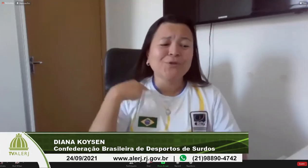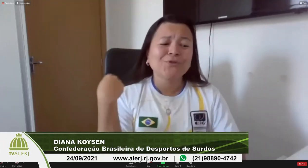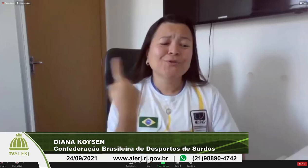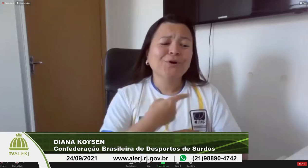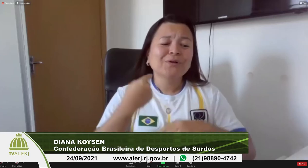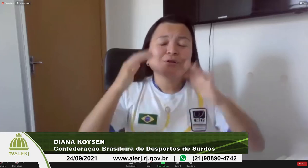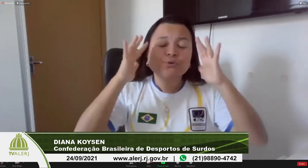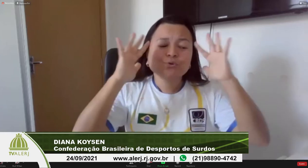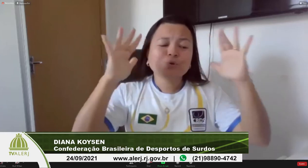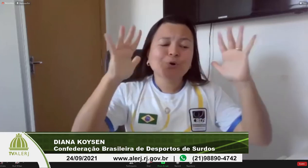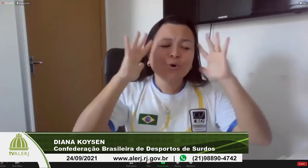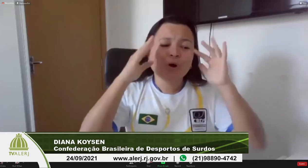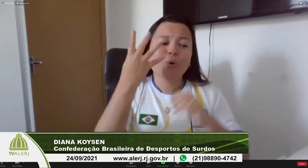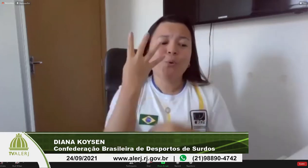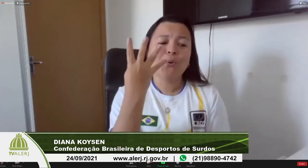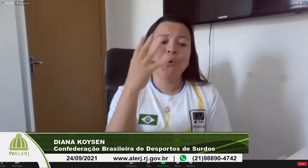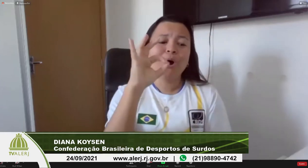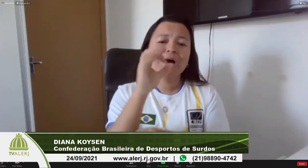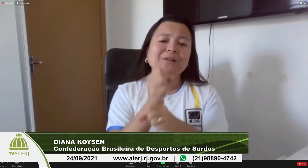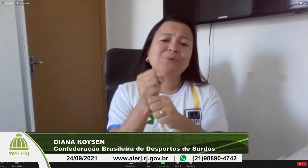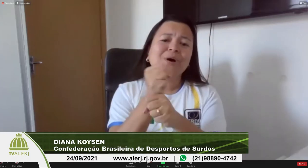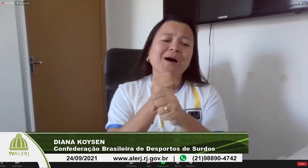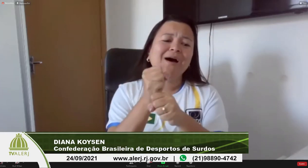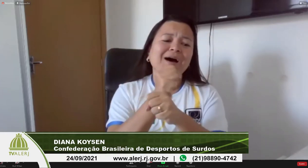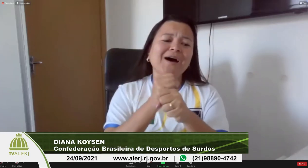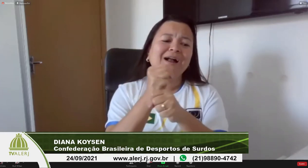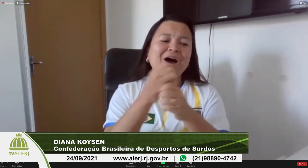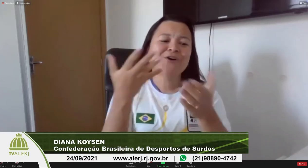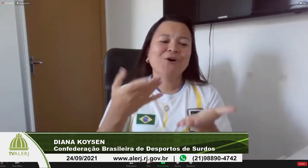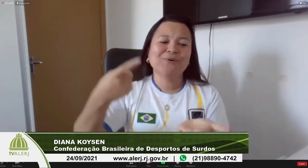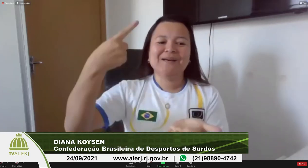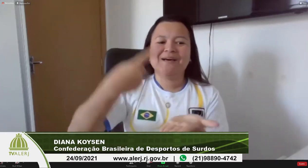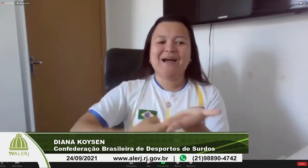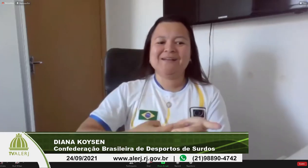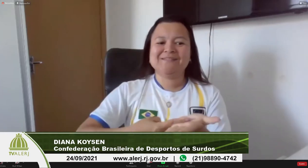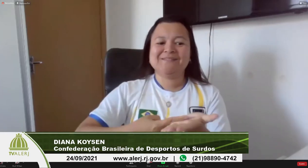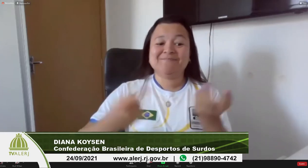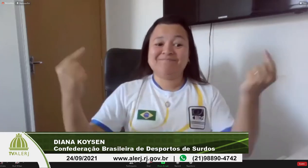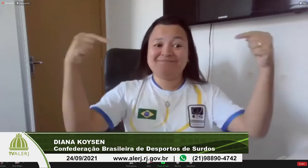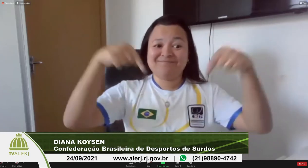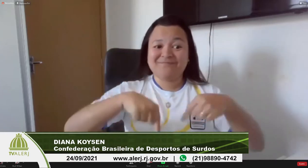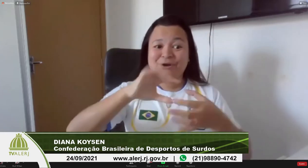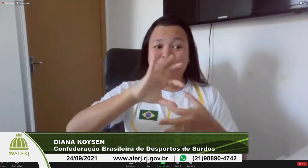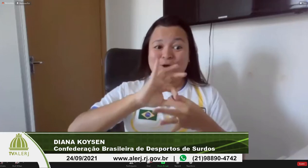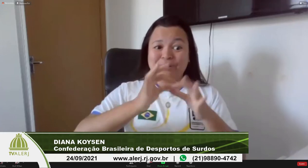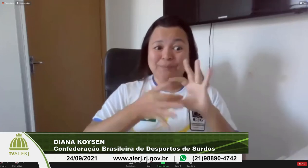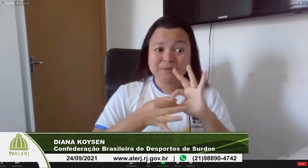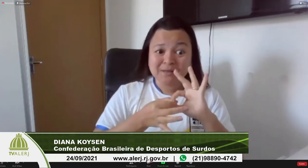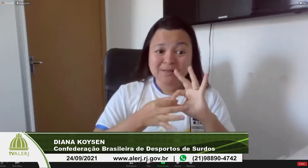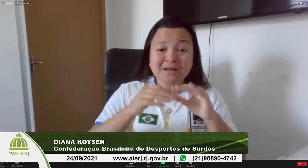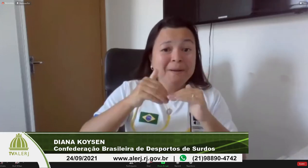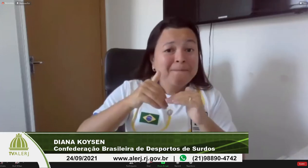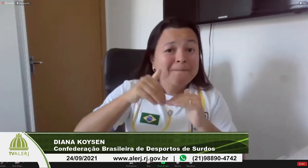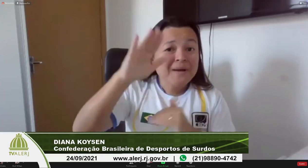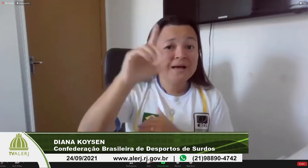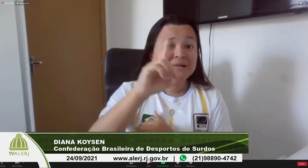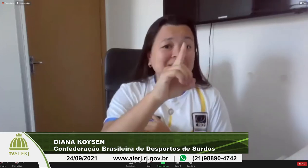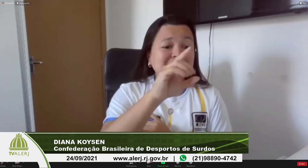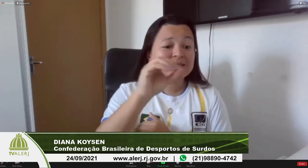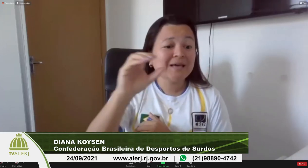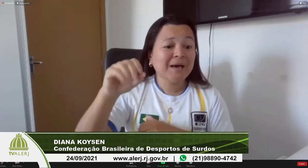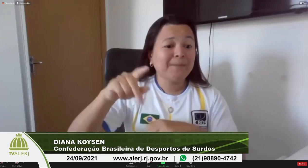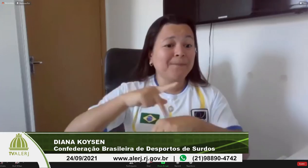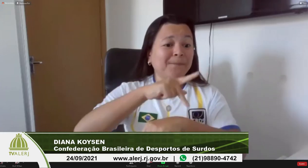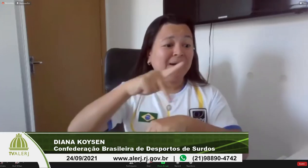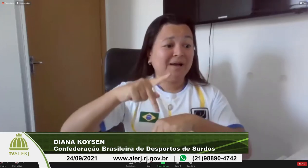tenho certeza que vai ser uma marca na história desses jogos é um grande sonho nosso a ser realizado quase 40 anos de instituição e